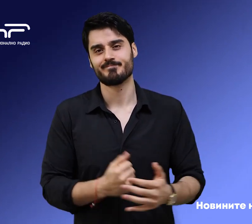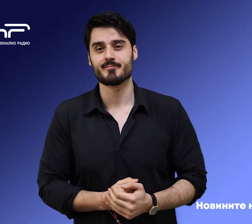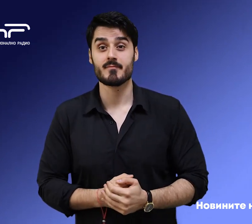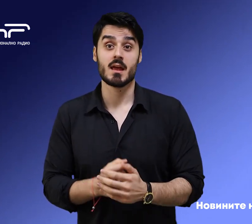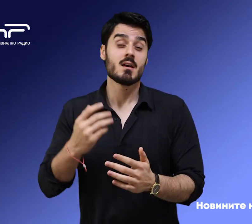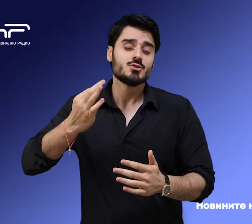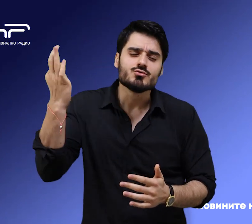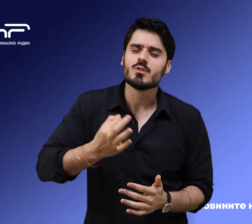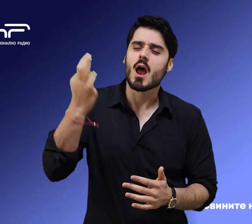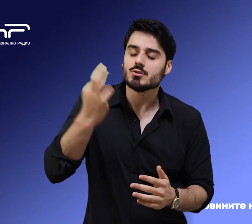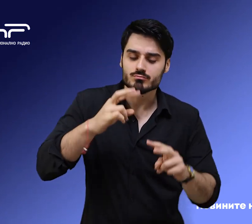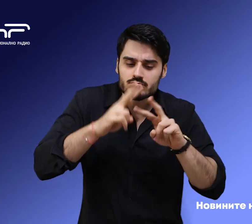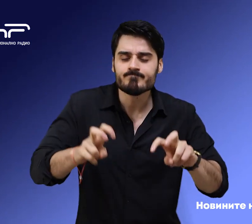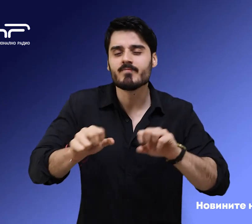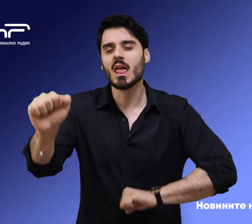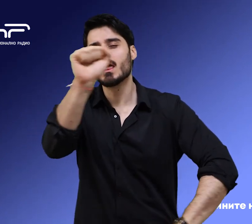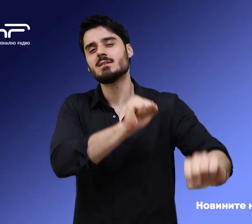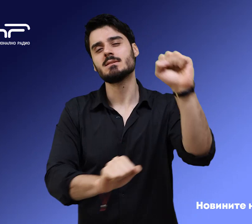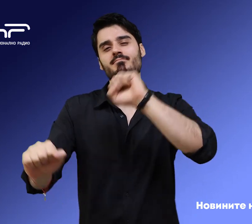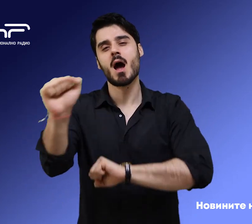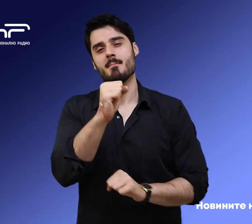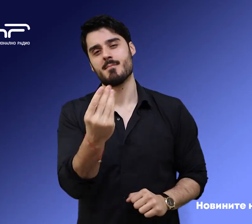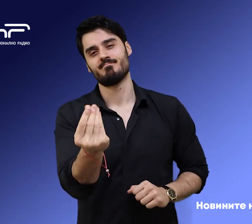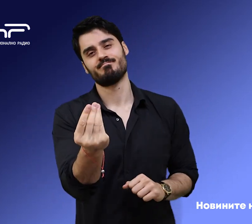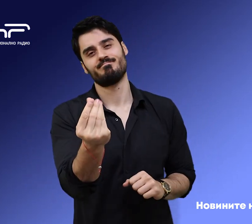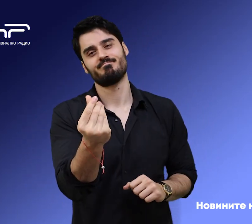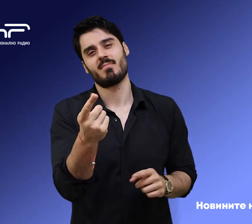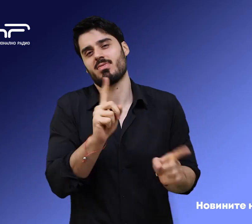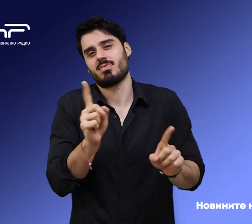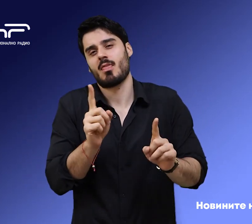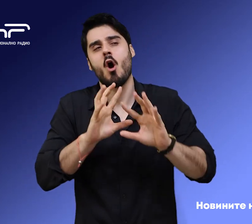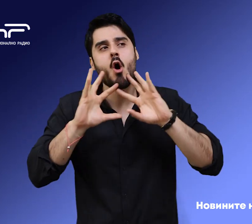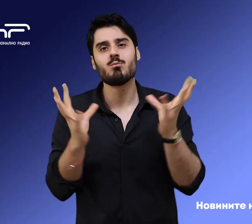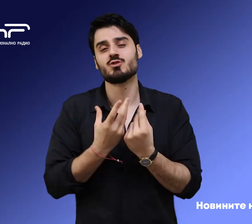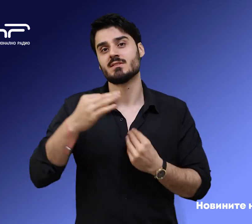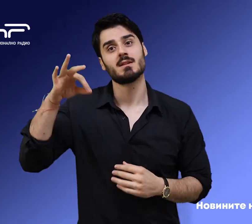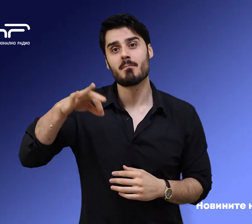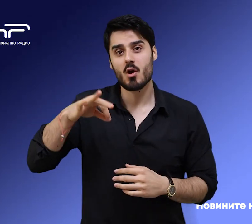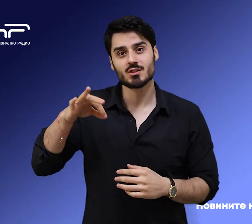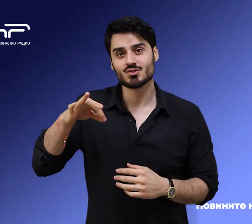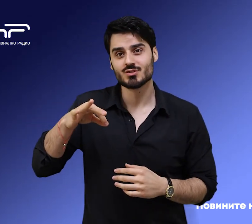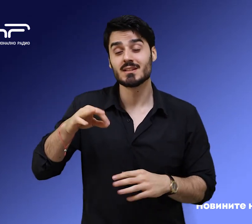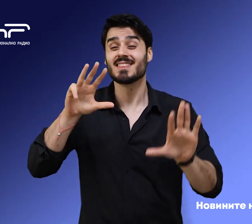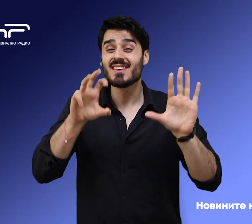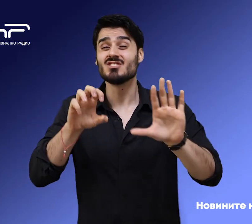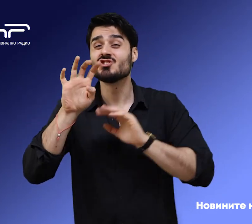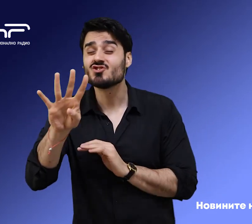Най-често се разследват измами с средства, които не са свързани с обществени поръчки, 94 случая.